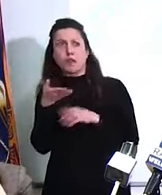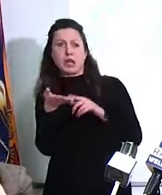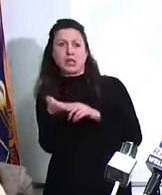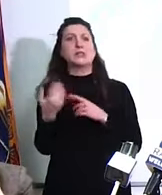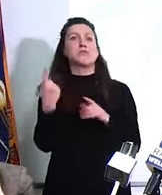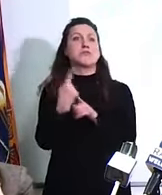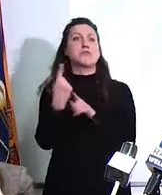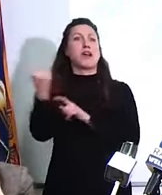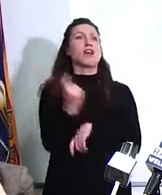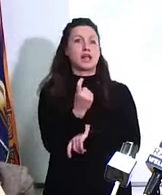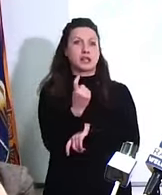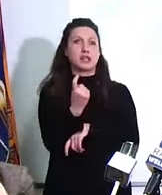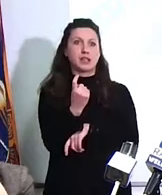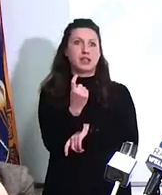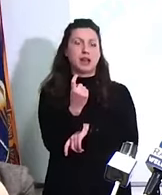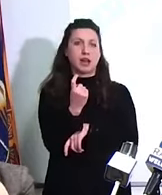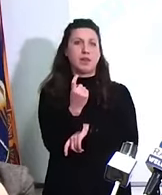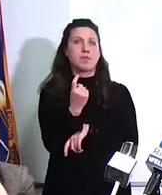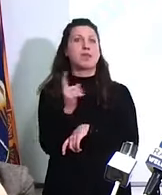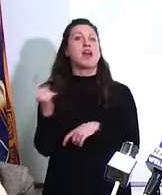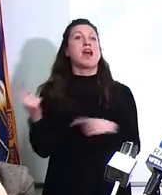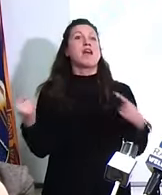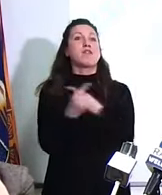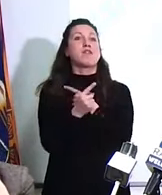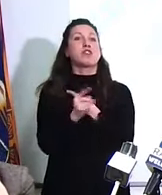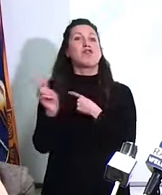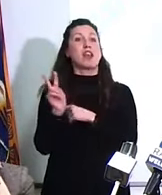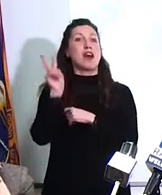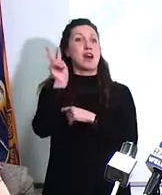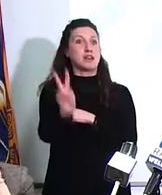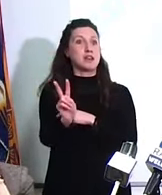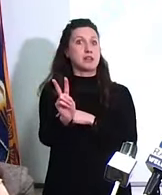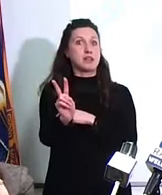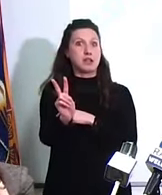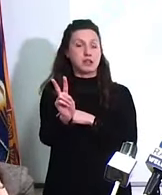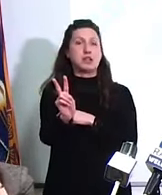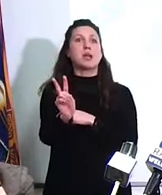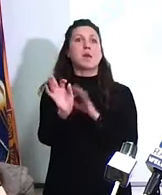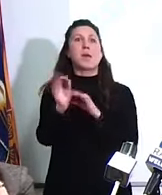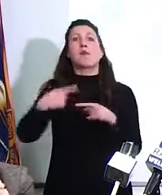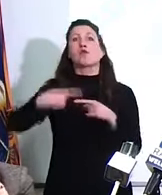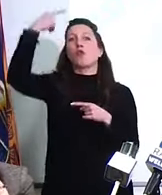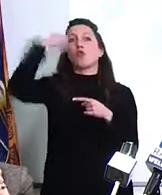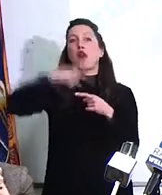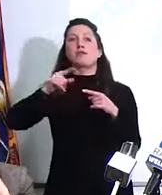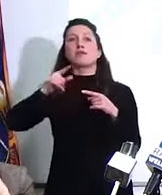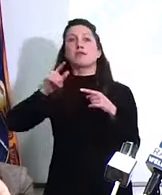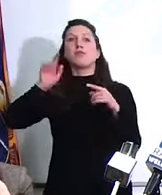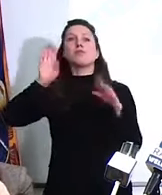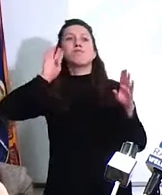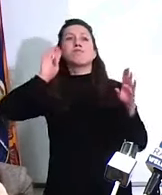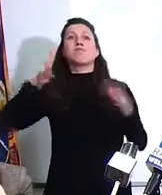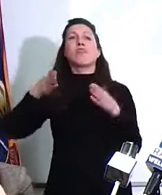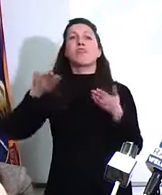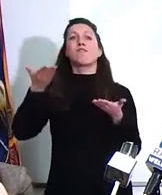libero venerdì, perché venerdì è la giornata delle valutazioni, delle aree, noi ragazzi non vi so dire cosa accadrà, però